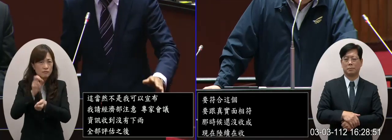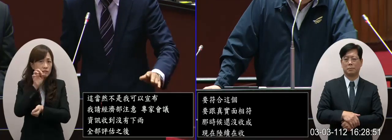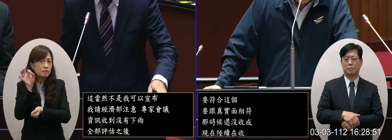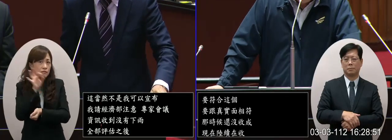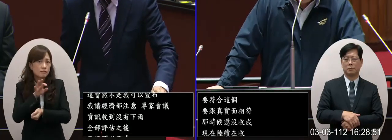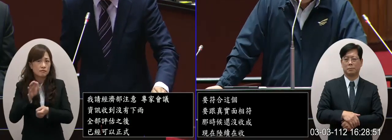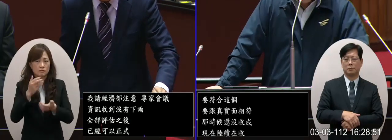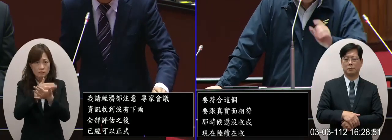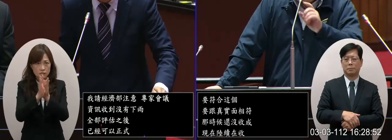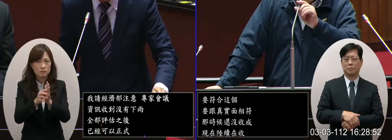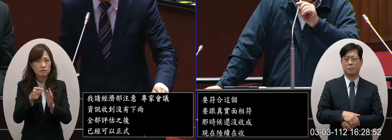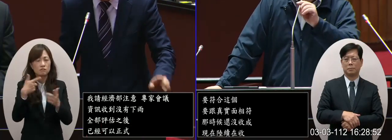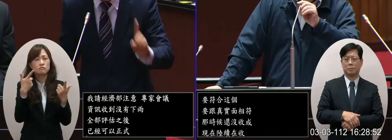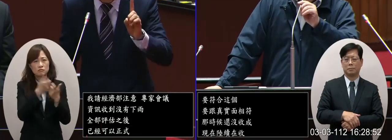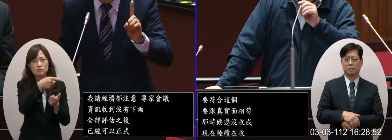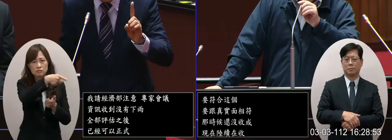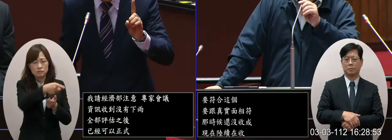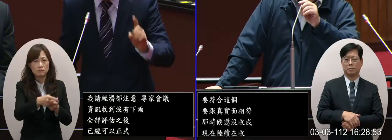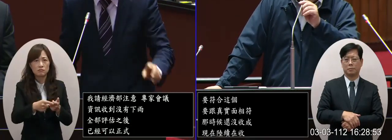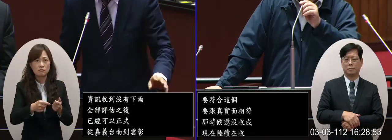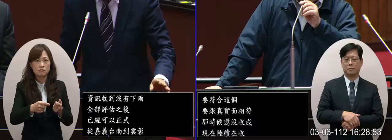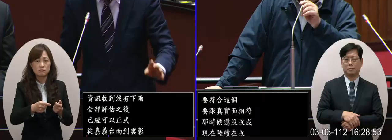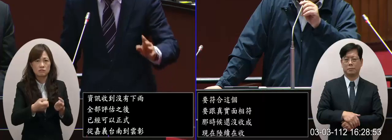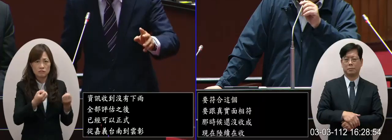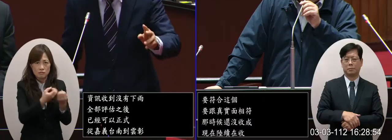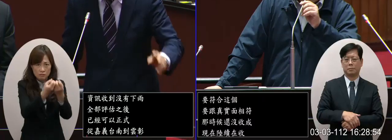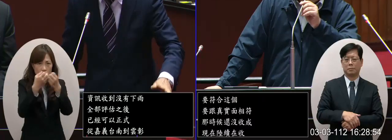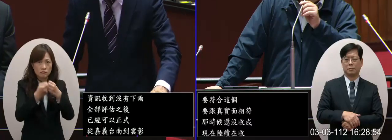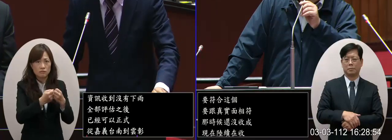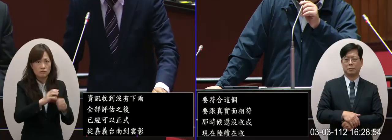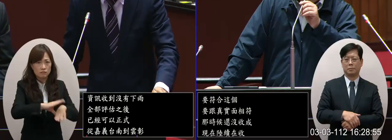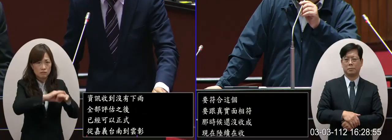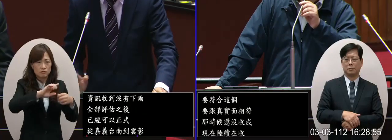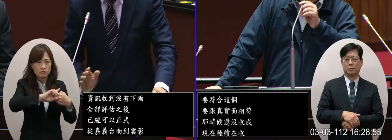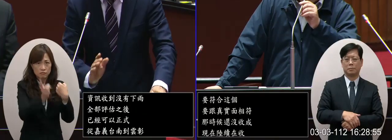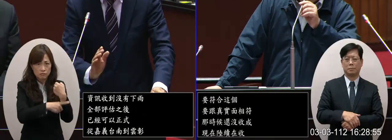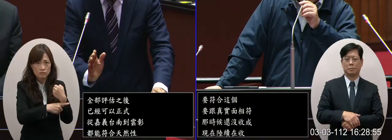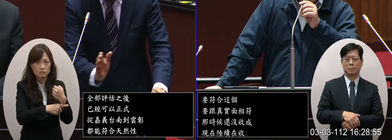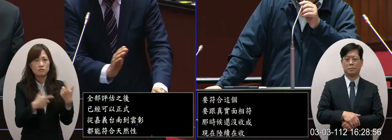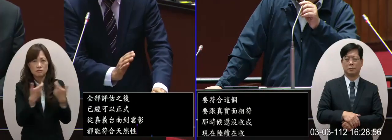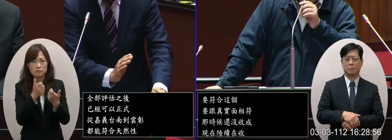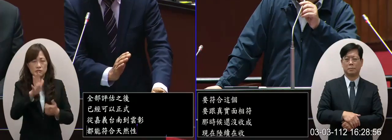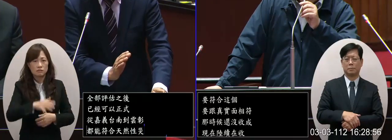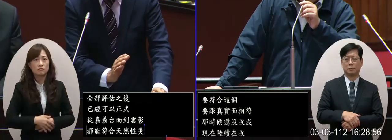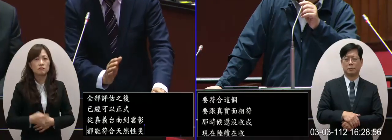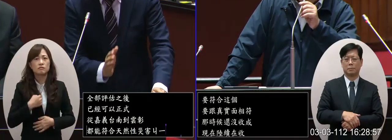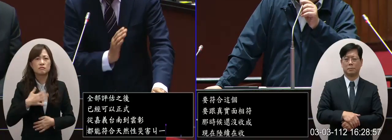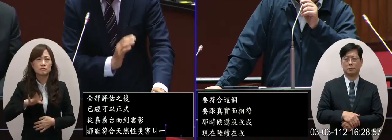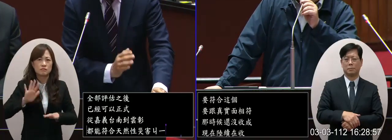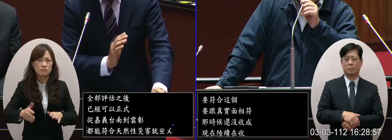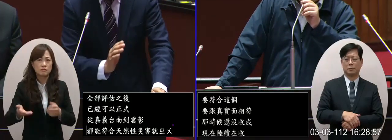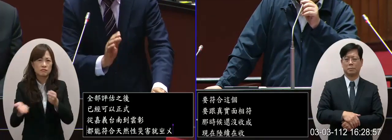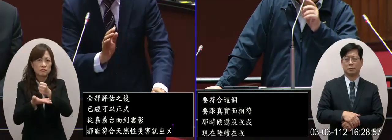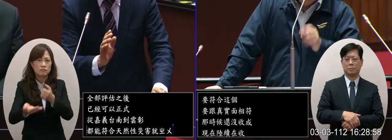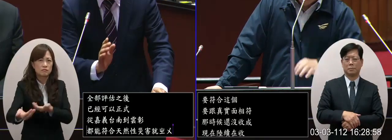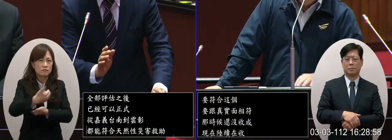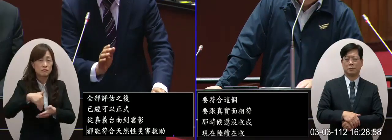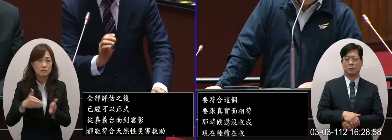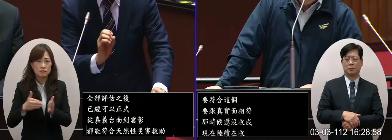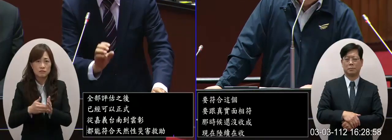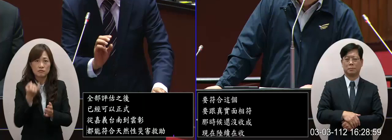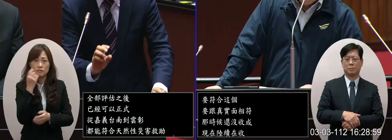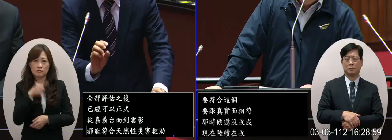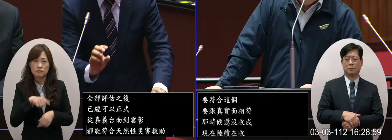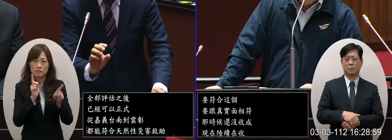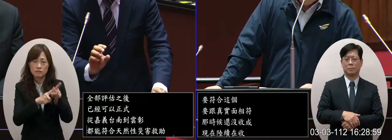都可以符合天然信心才的教授這是第一第二因為我們之前有經驗我知道現在有的已經燒了我們是不是按照